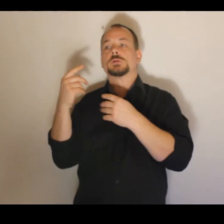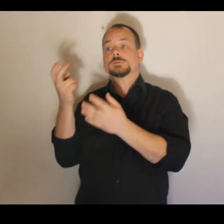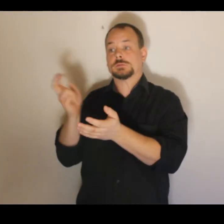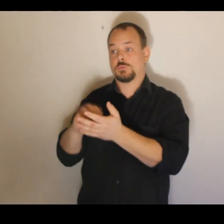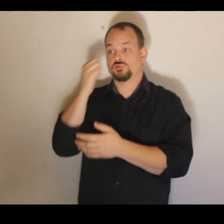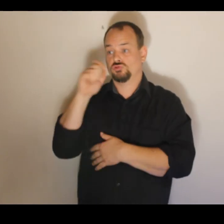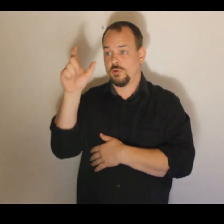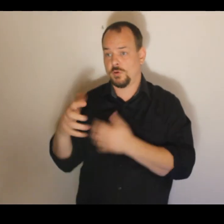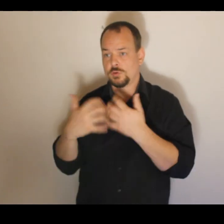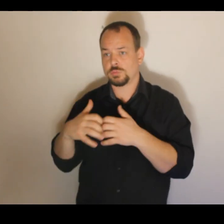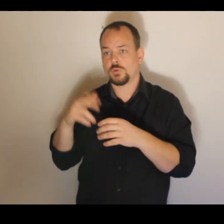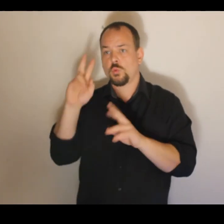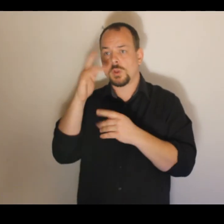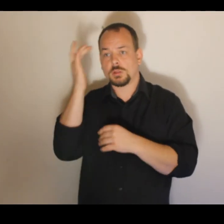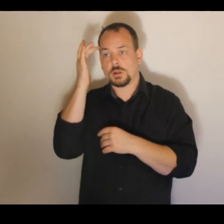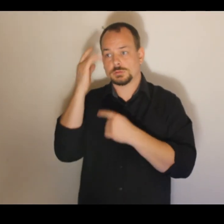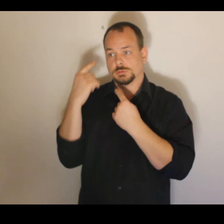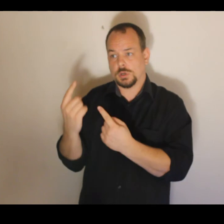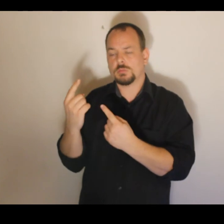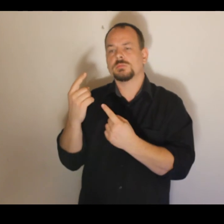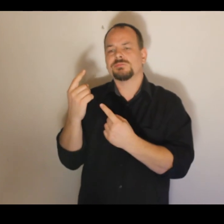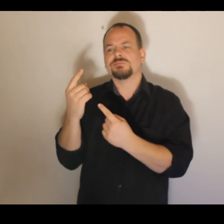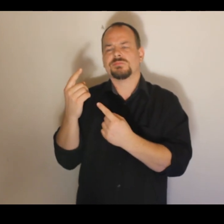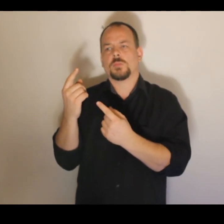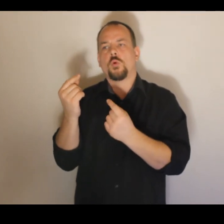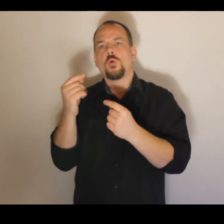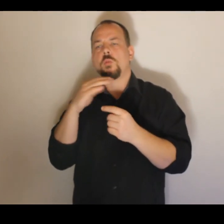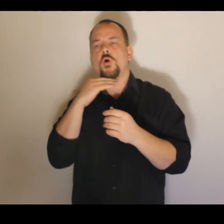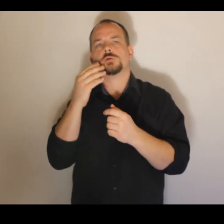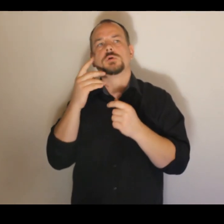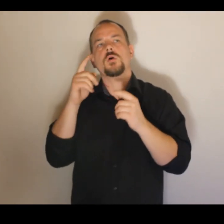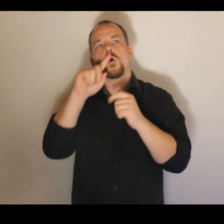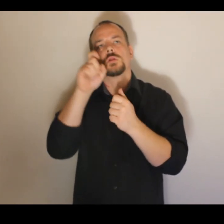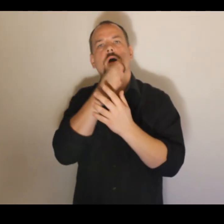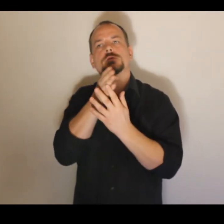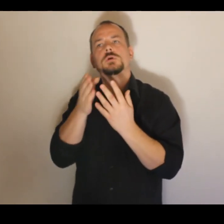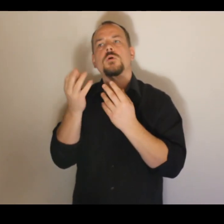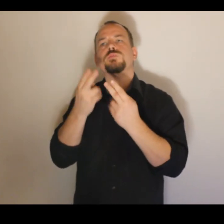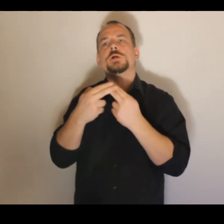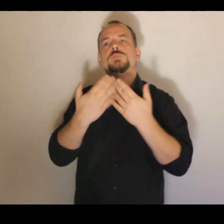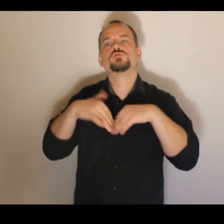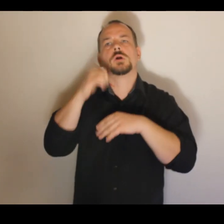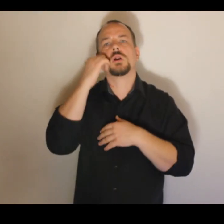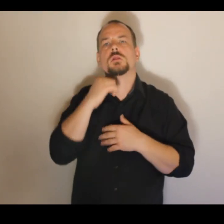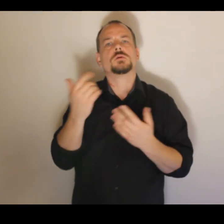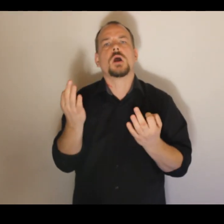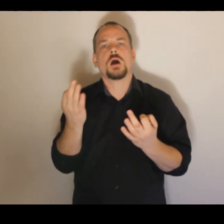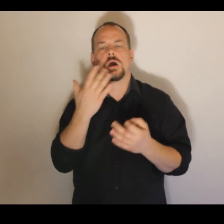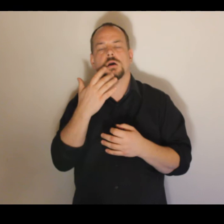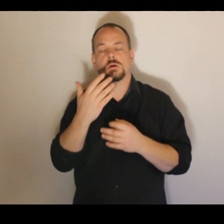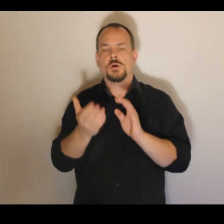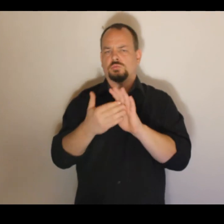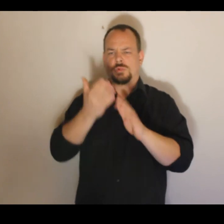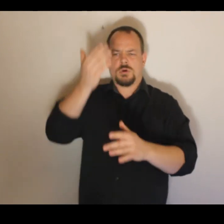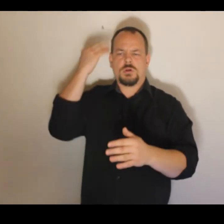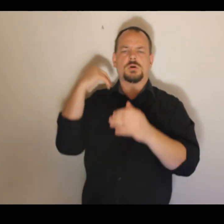vědec, Isaac Asimov, který už v 50. letech minulého století formuloval původně tři, posléze